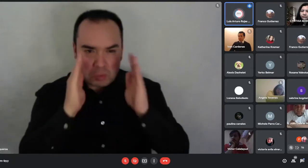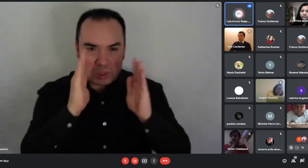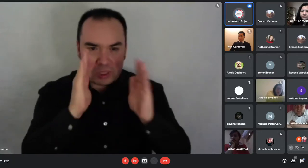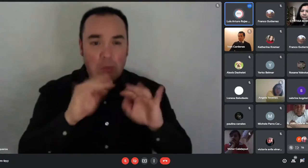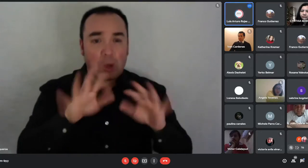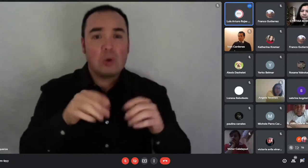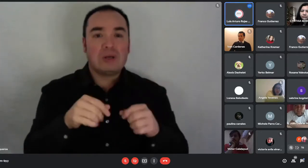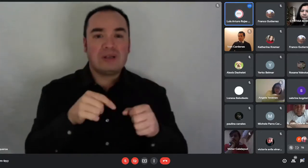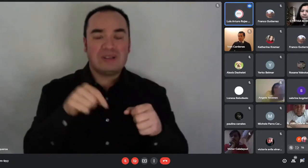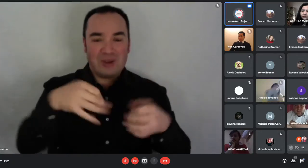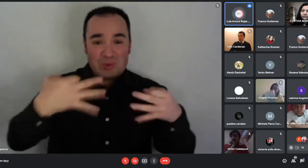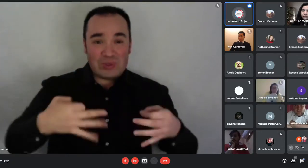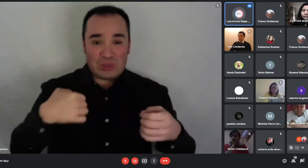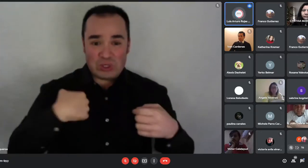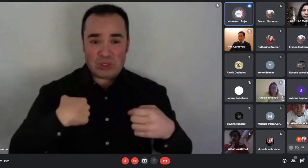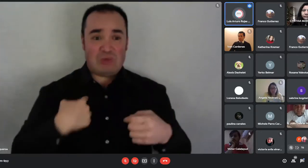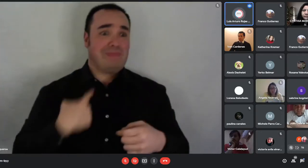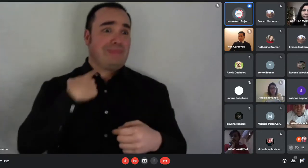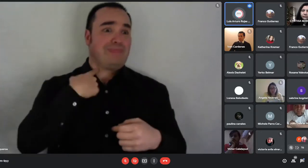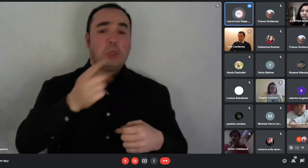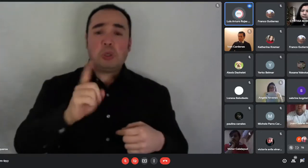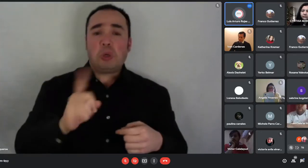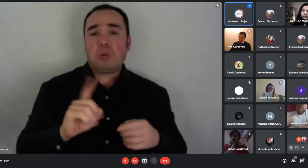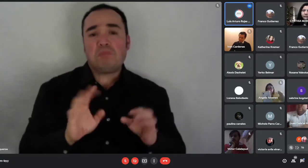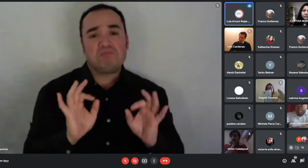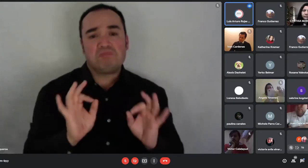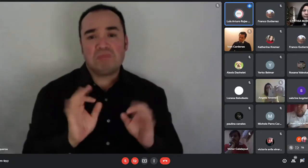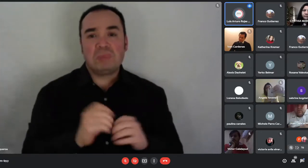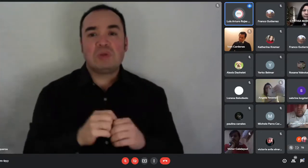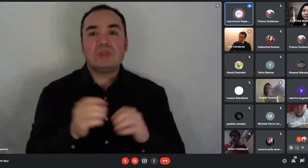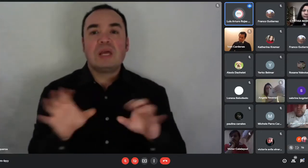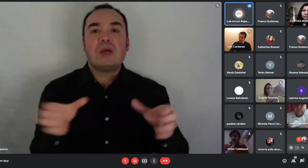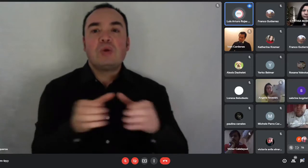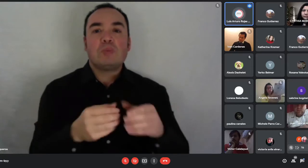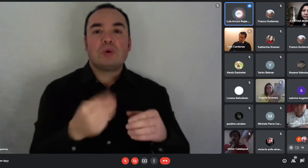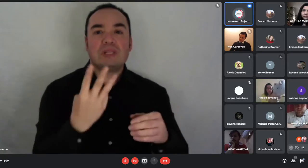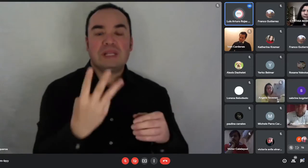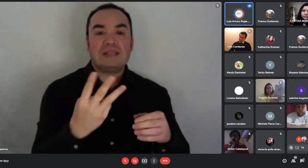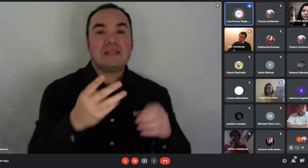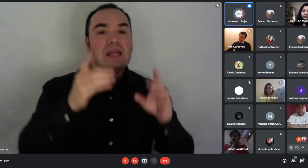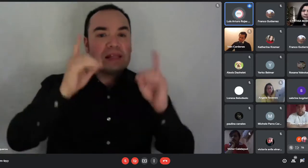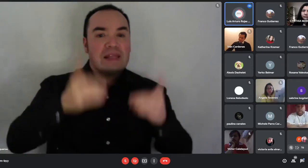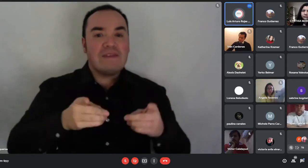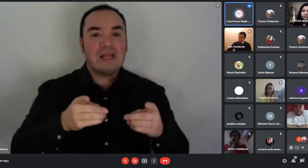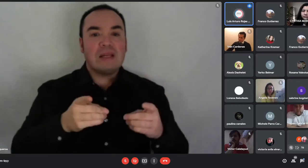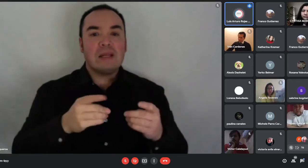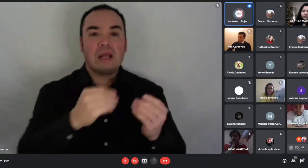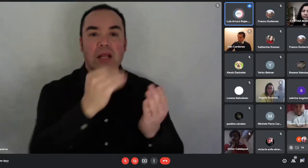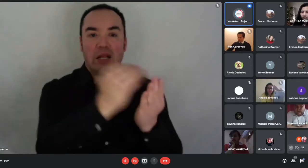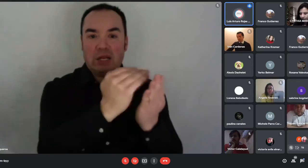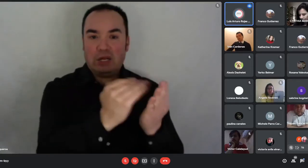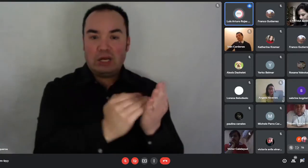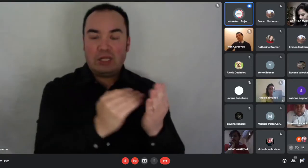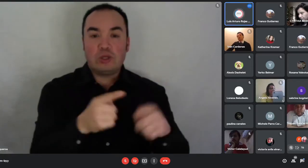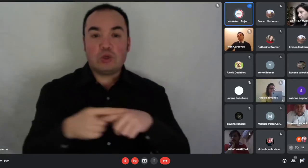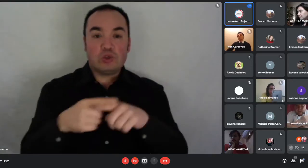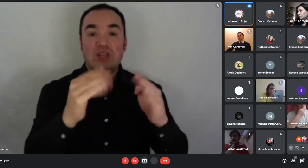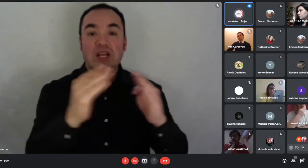tramo 3 deben tener un registro social de hogares dentro del 90%. ¿Ya? El ahorro mínimo para postular